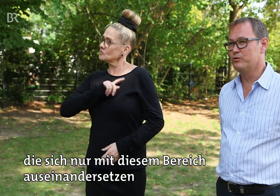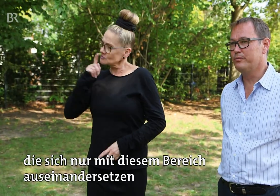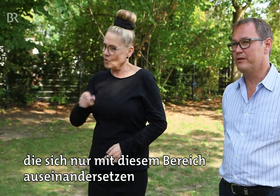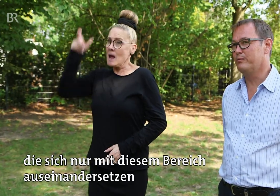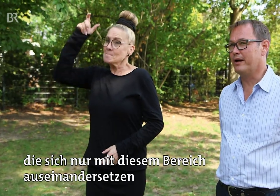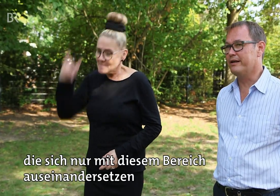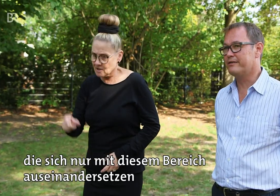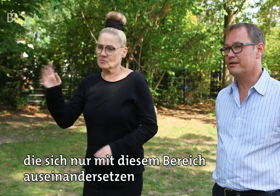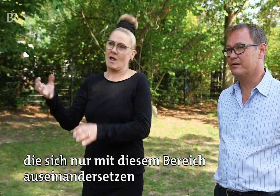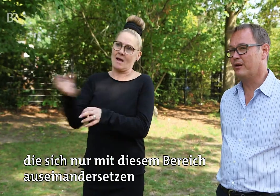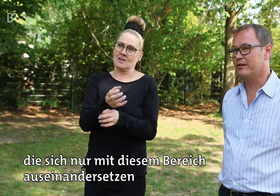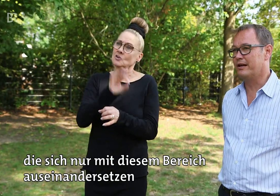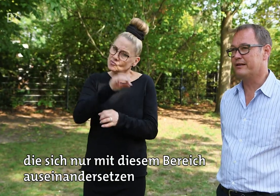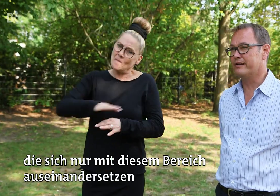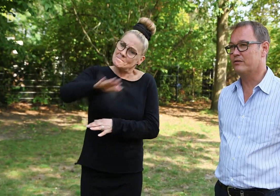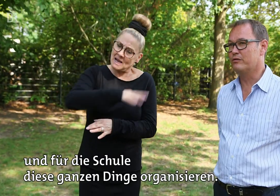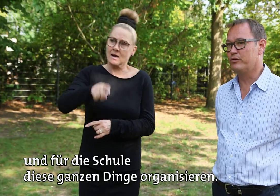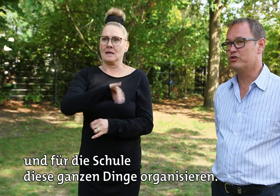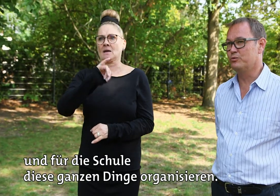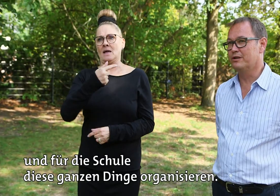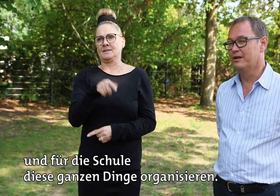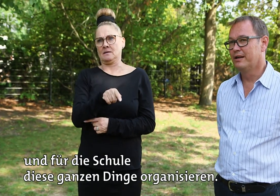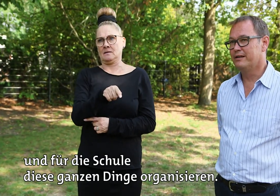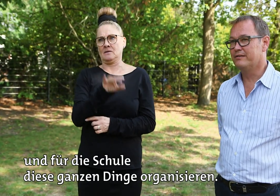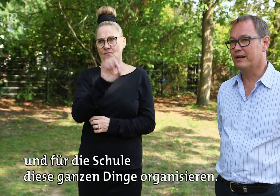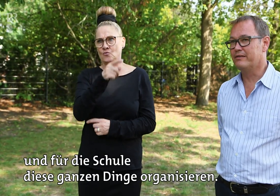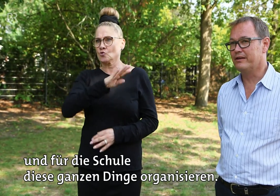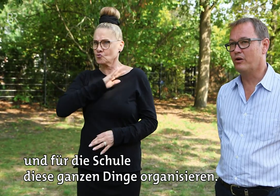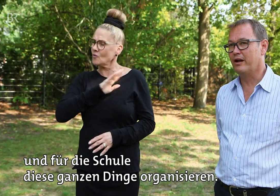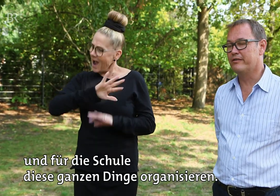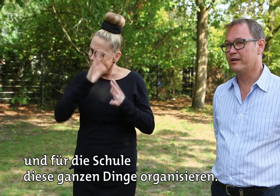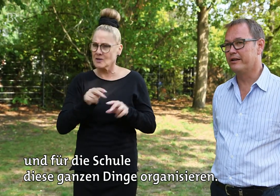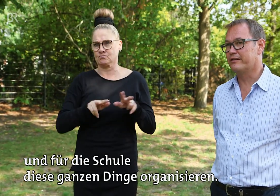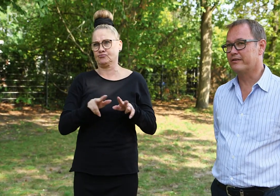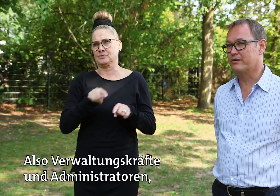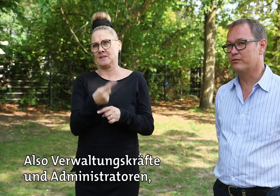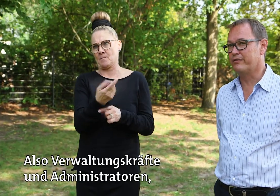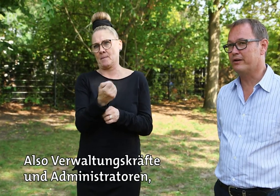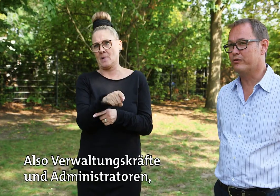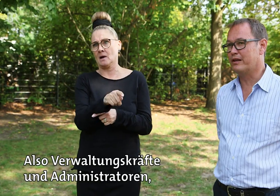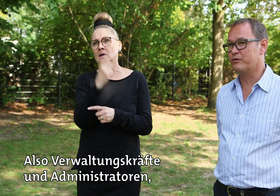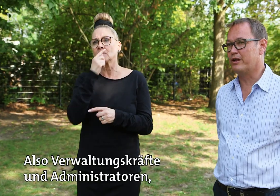nur mit diesem Bereich auseinandersetzen und für die Schule diese ganzen Dinge organisieren. Dass das also Verwaltungskräfte oder